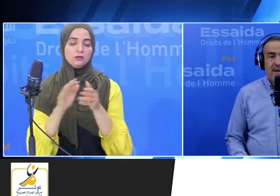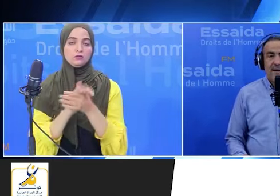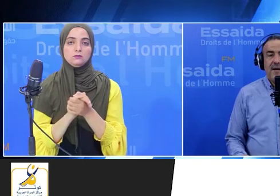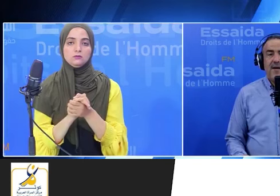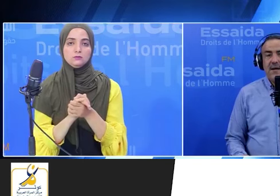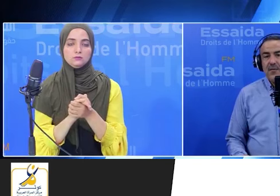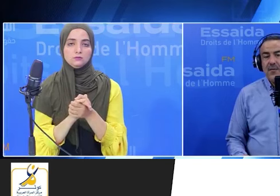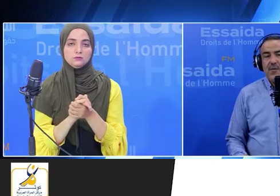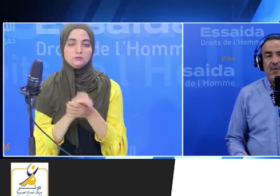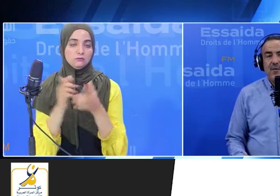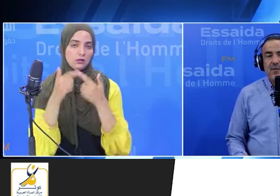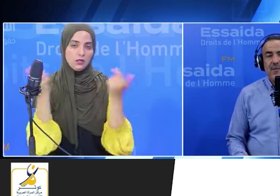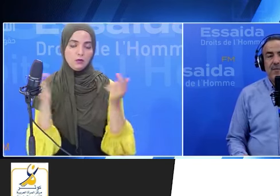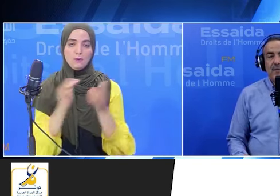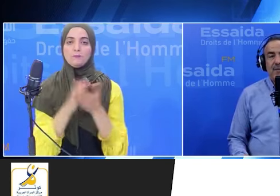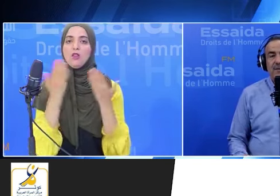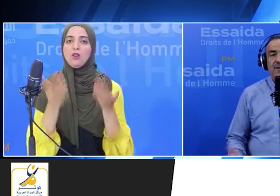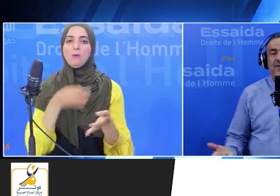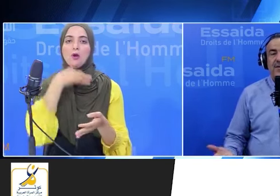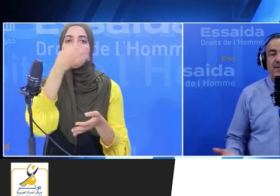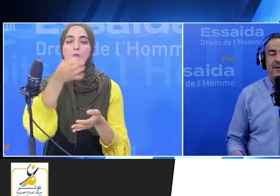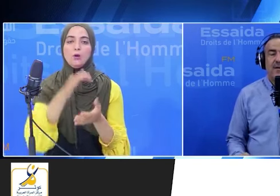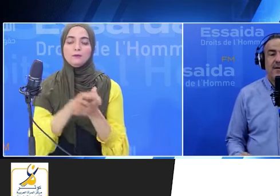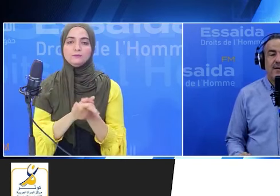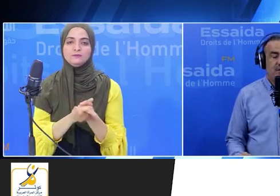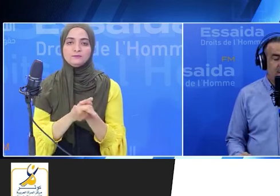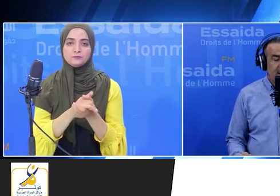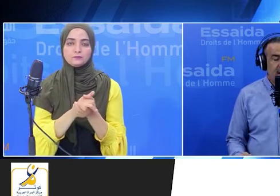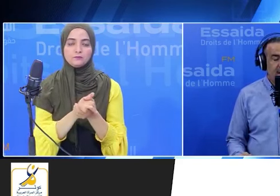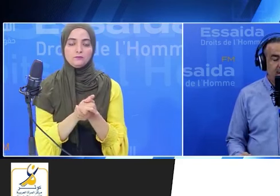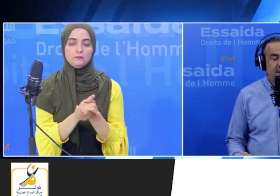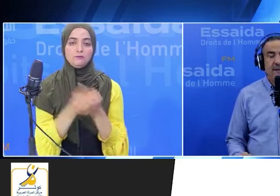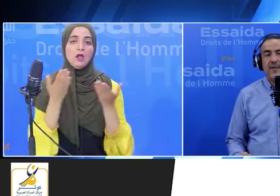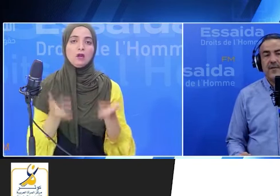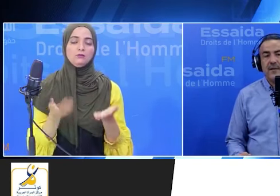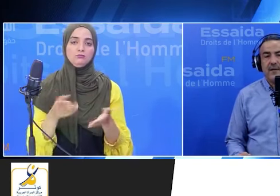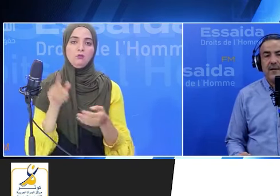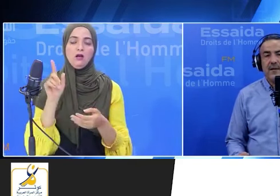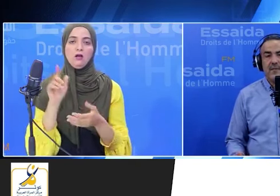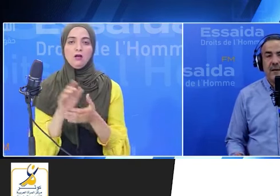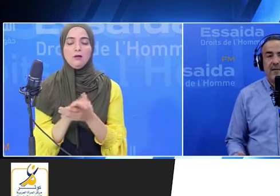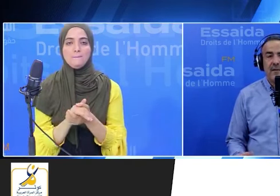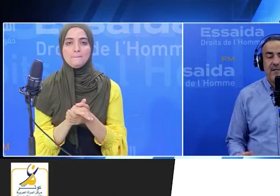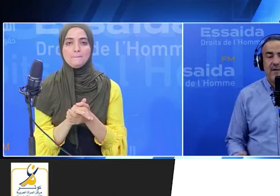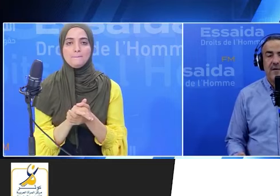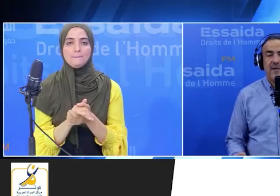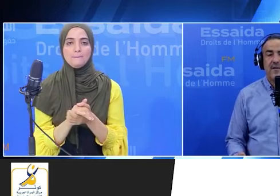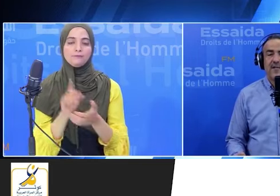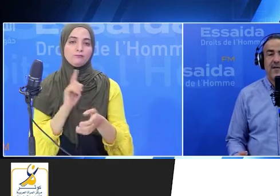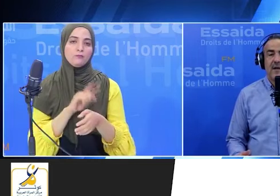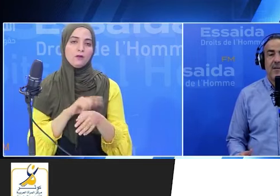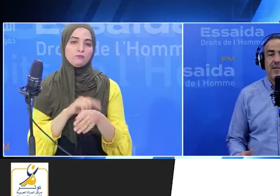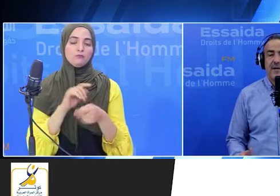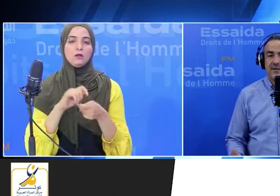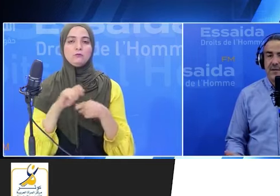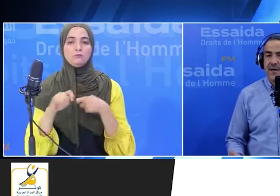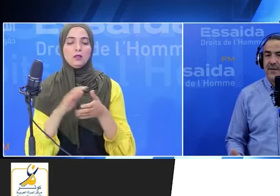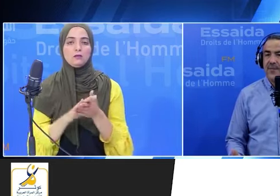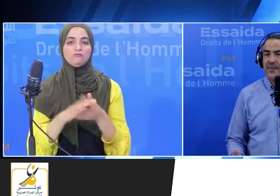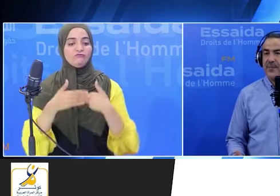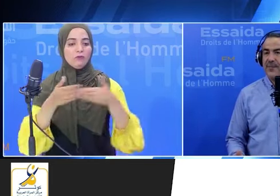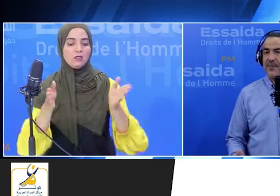اللي نحبو نقولوه اليوم اليوم دقريباً وسنة بعد فترة فتح بيب